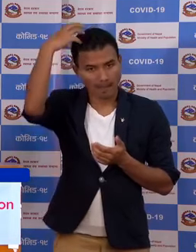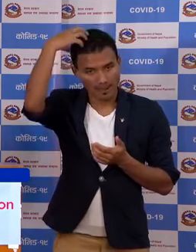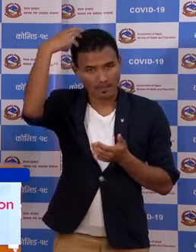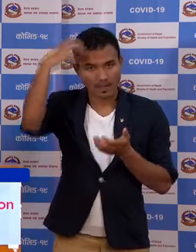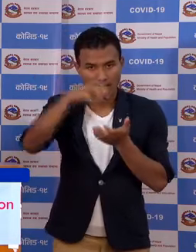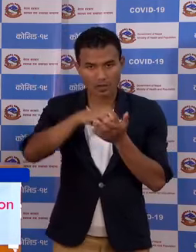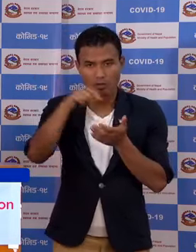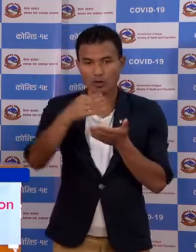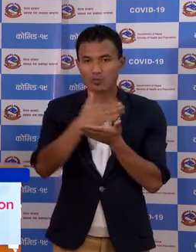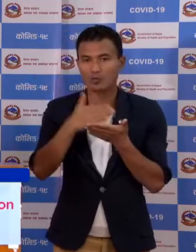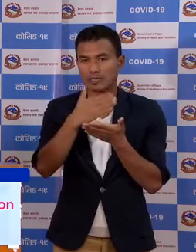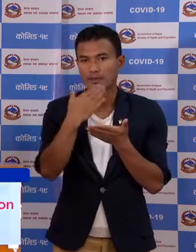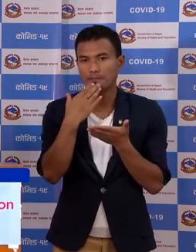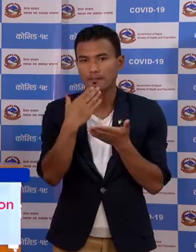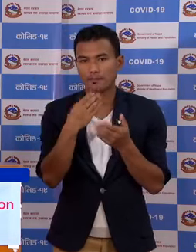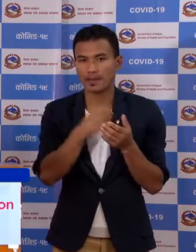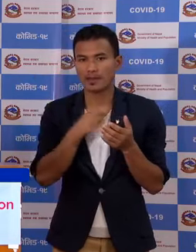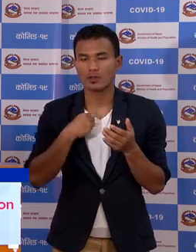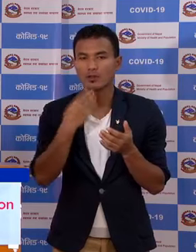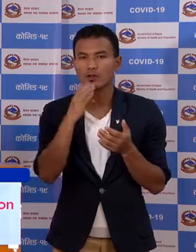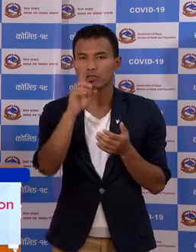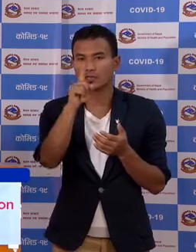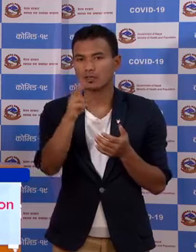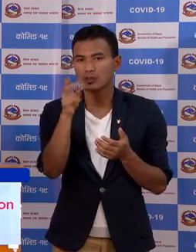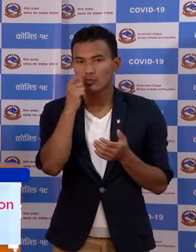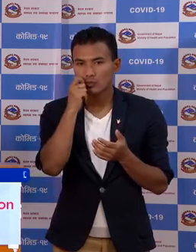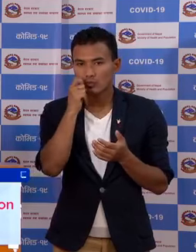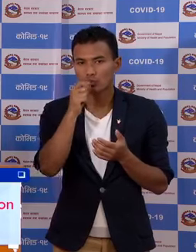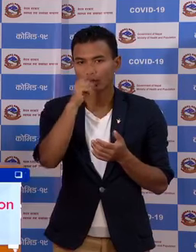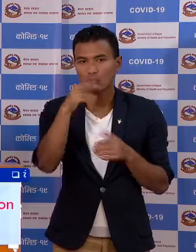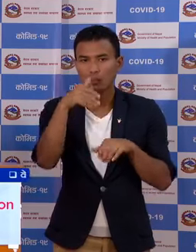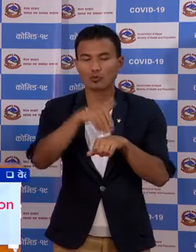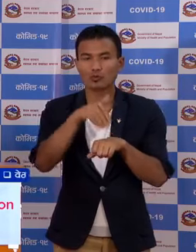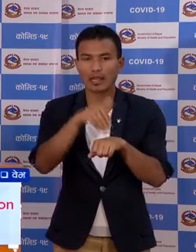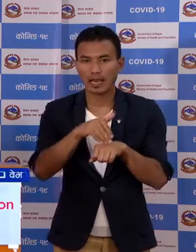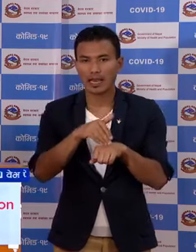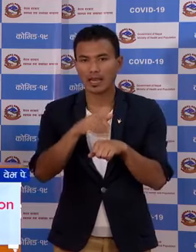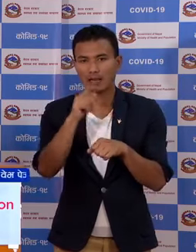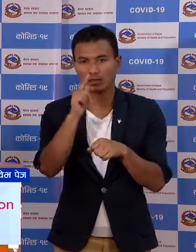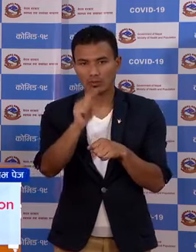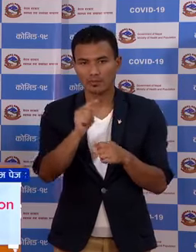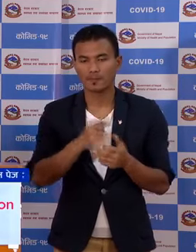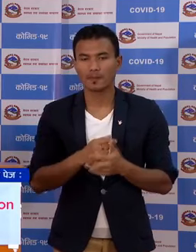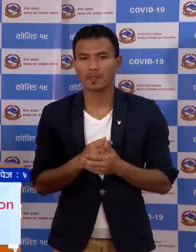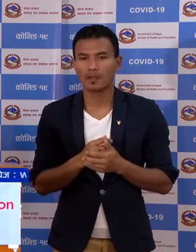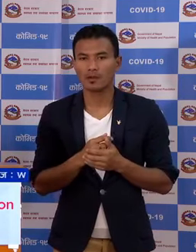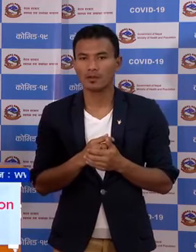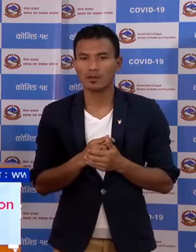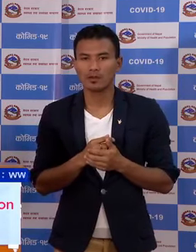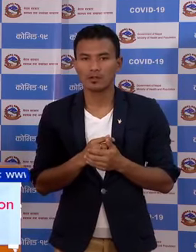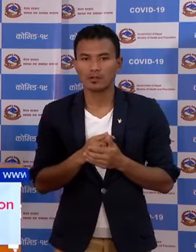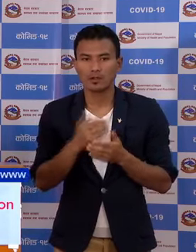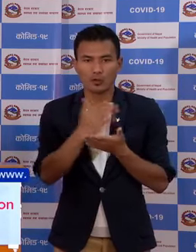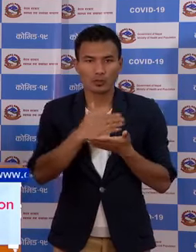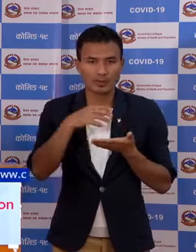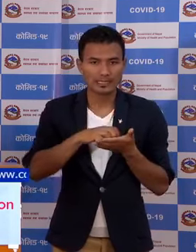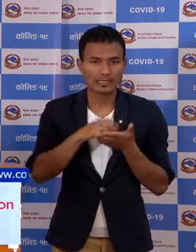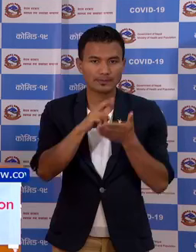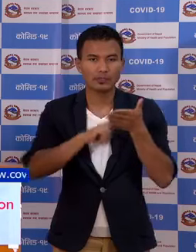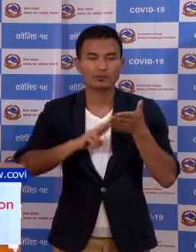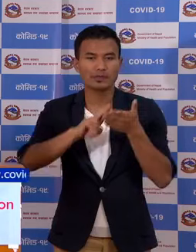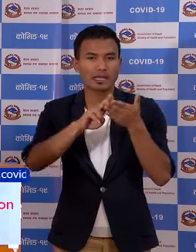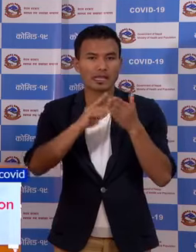लुम्मिनि मेडिकल कलेज को एक जना हुन्नुँच पुरुष र पिवठान कोटी माई गाउपाली का लुम्मिनि